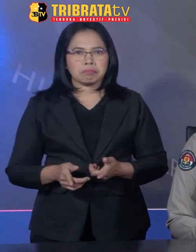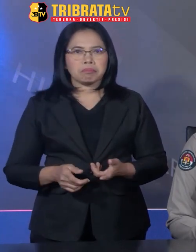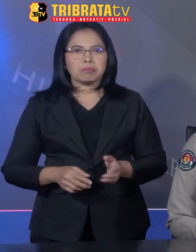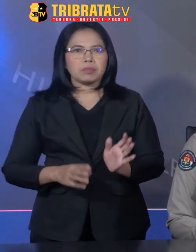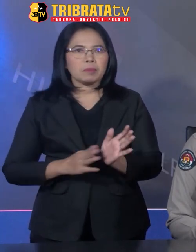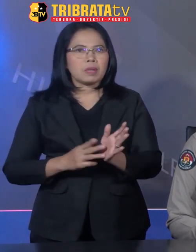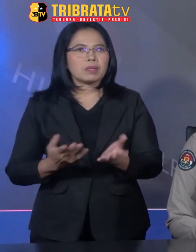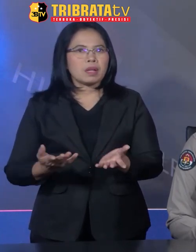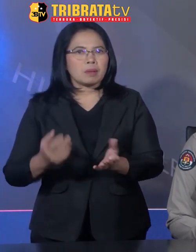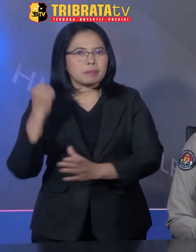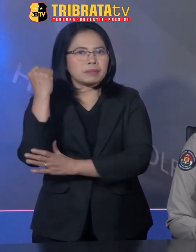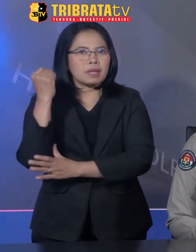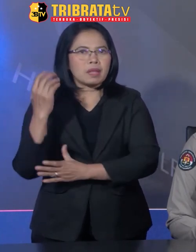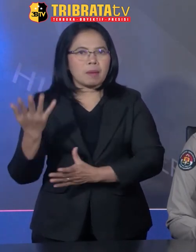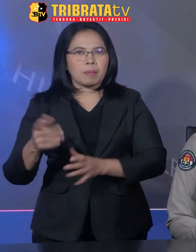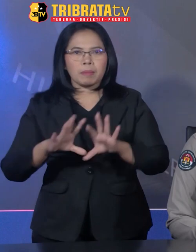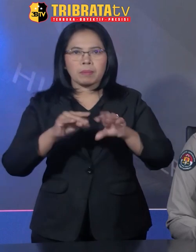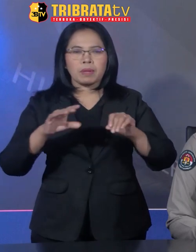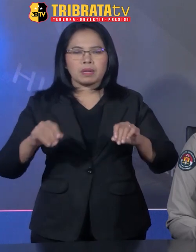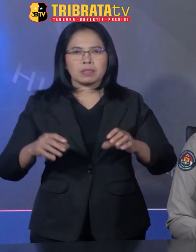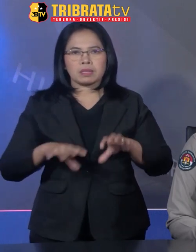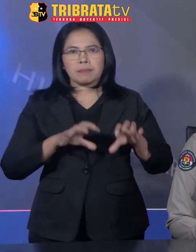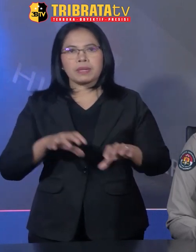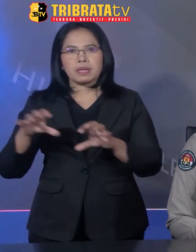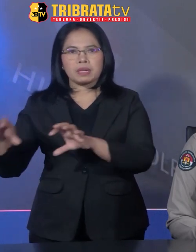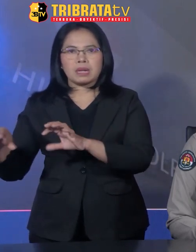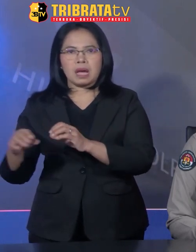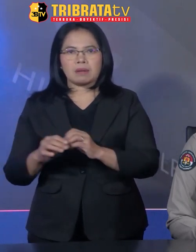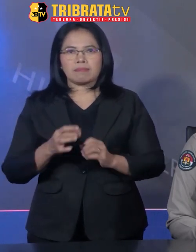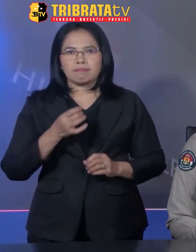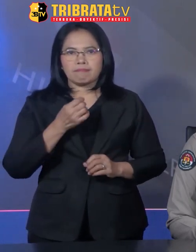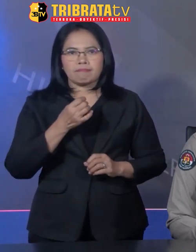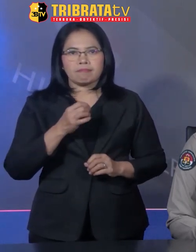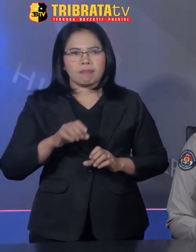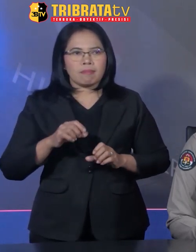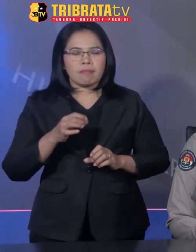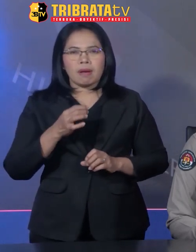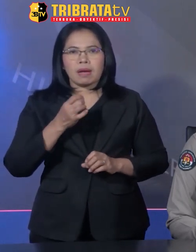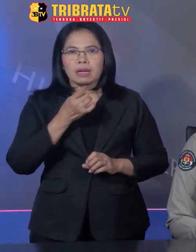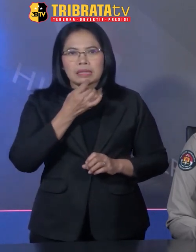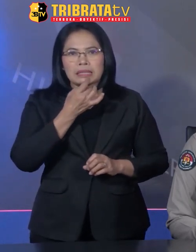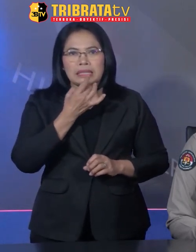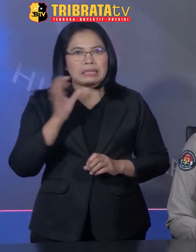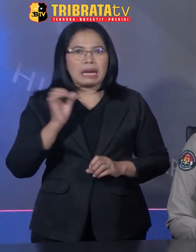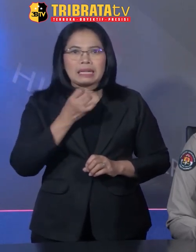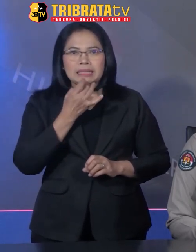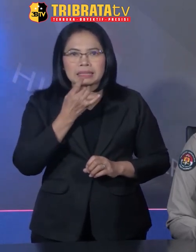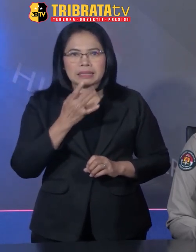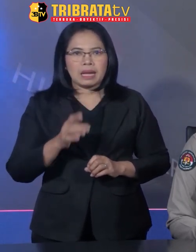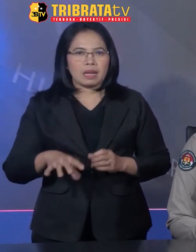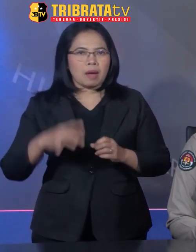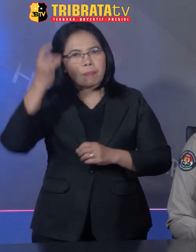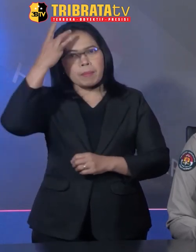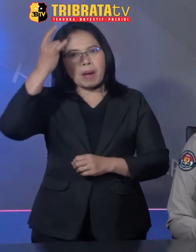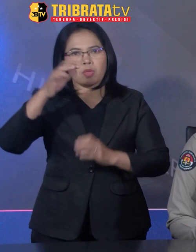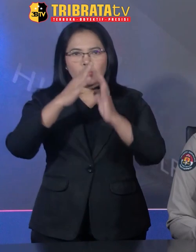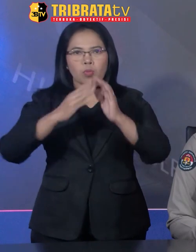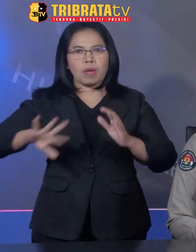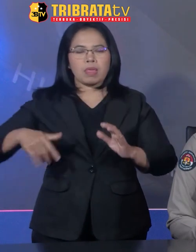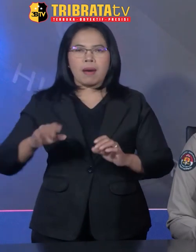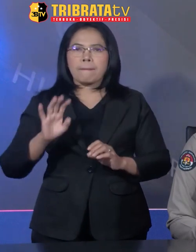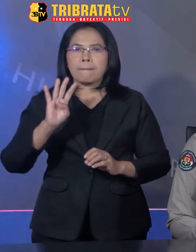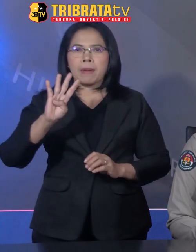yang dilakukan sebagai pekerja migran legal atau PMI atau pembantu rumah tangga sebanyak